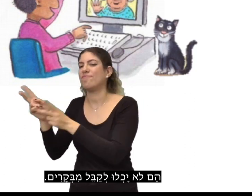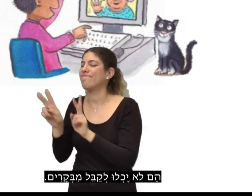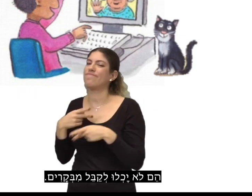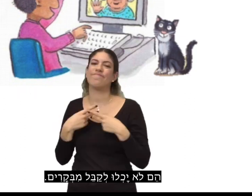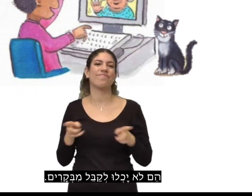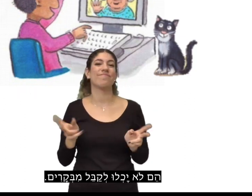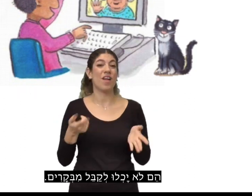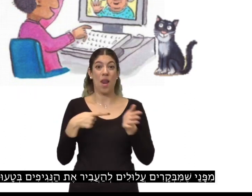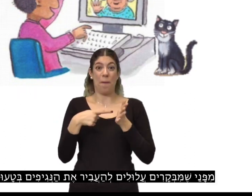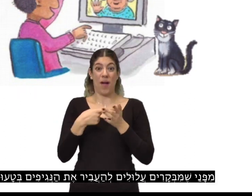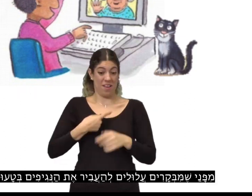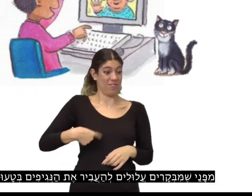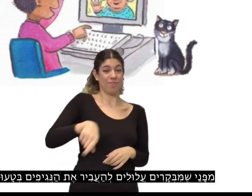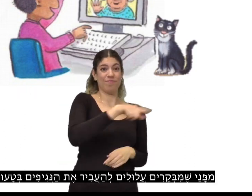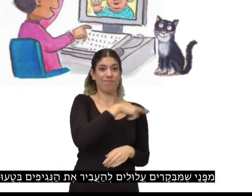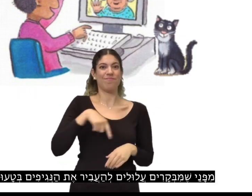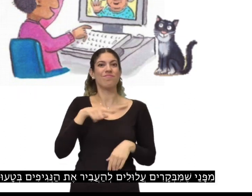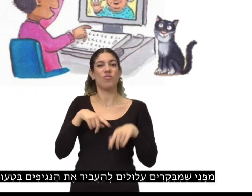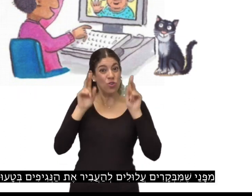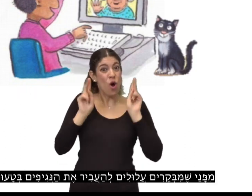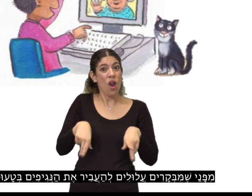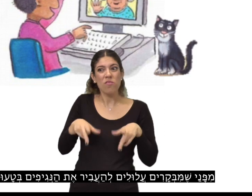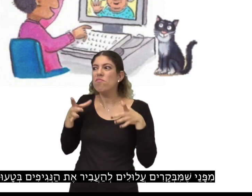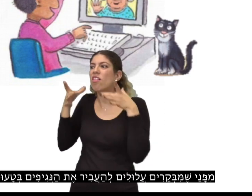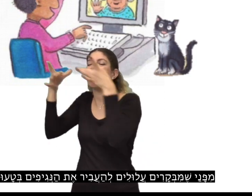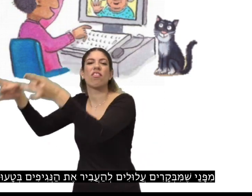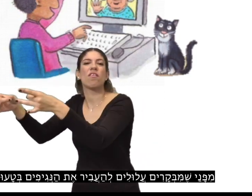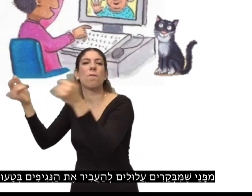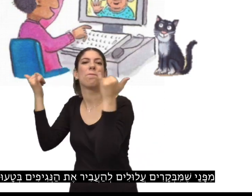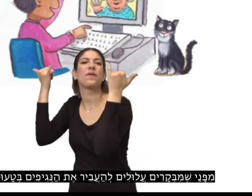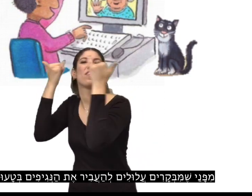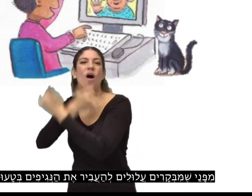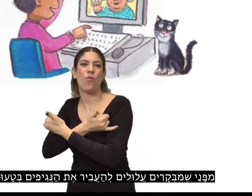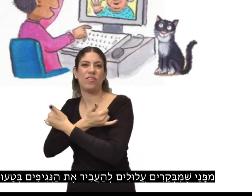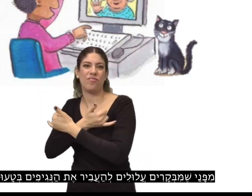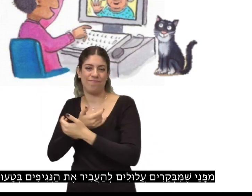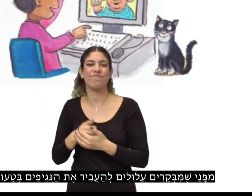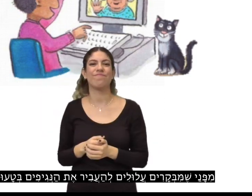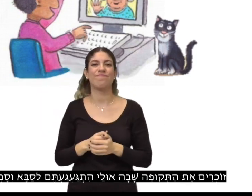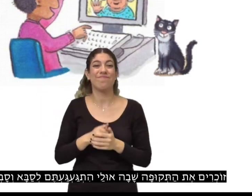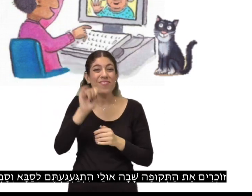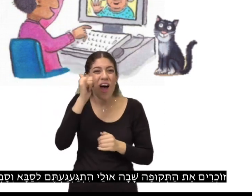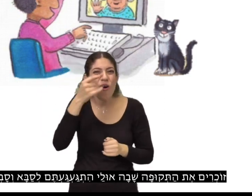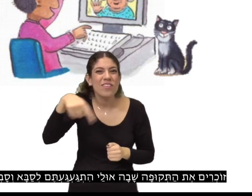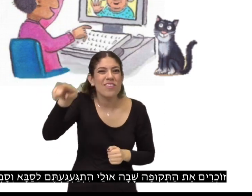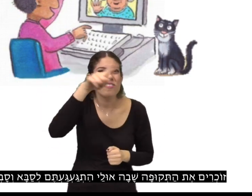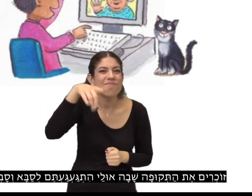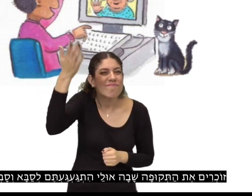מפני שהם מבקרים, עלולים להעביר את הנגיפים בטעות. זוכרים את התקופה שבה אולי